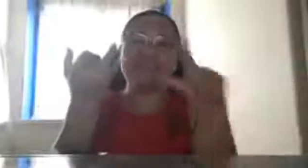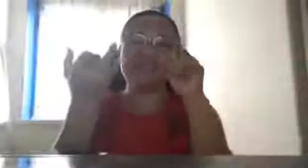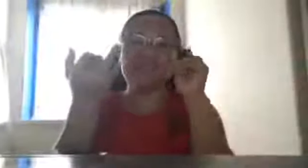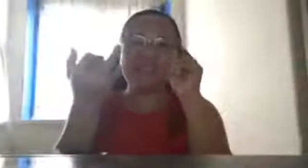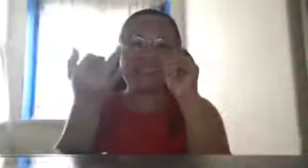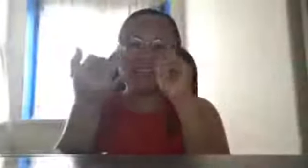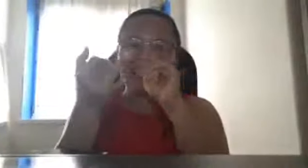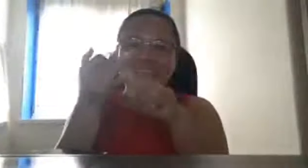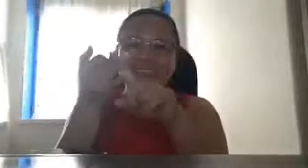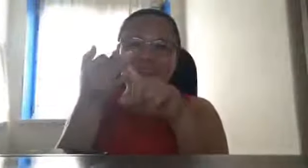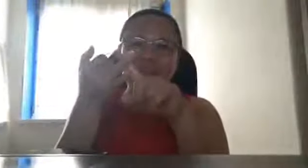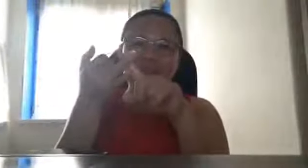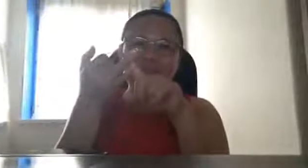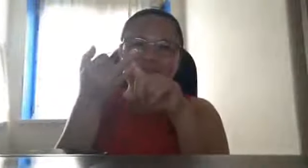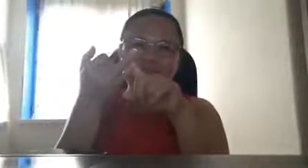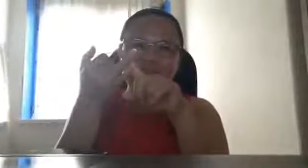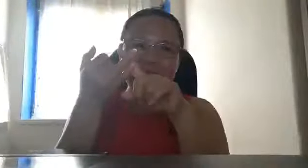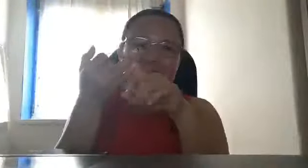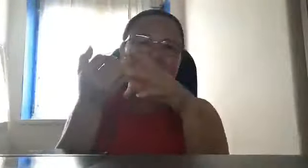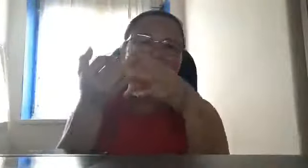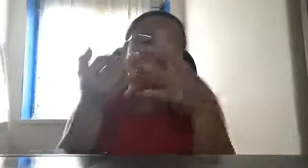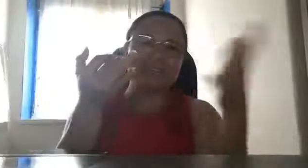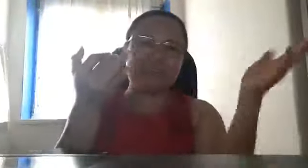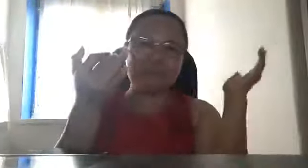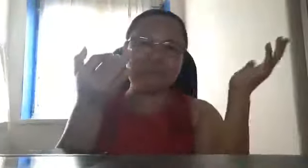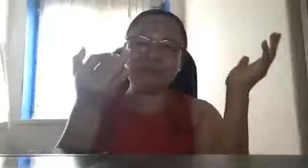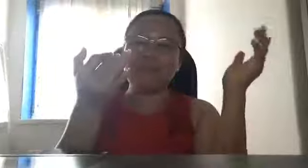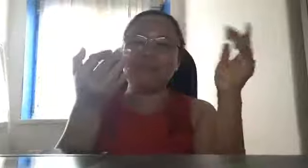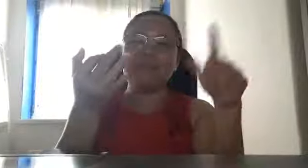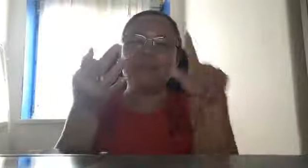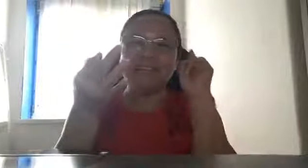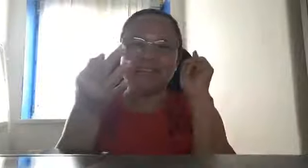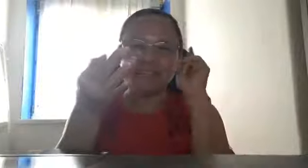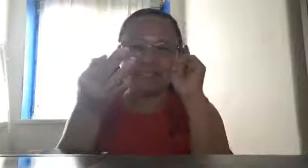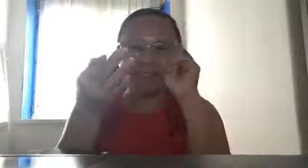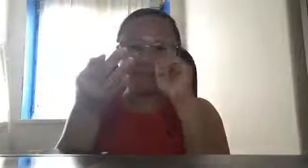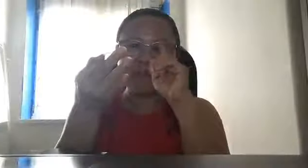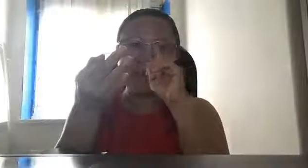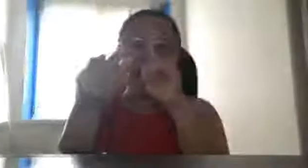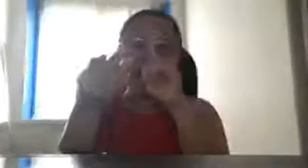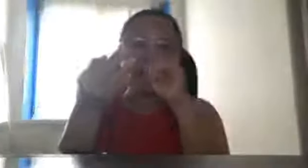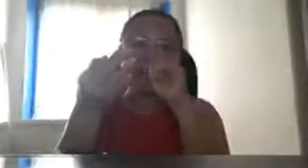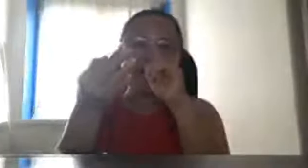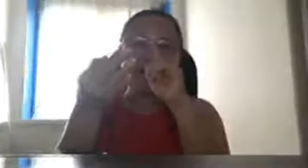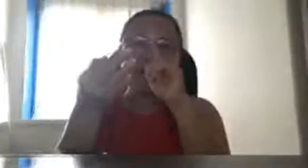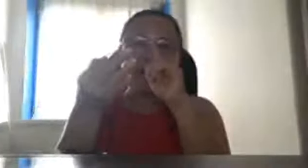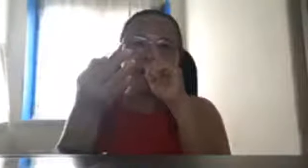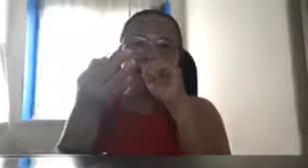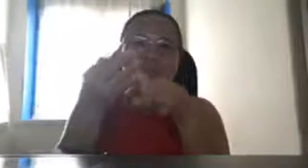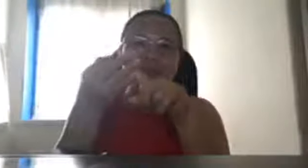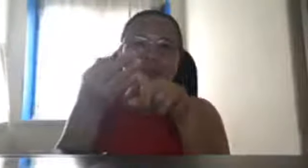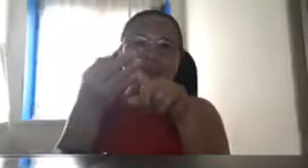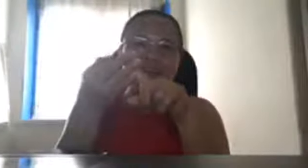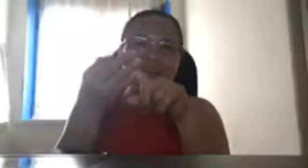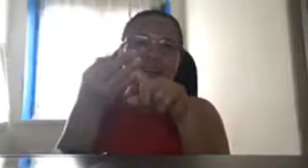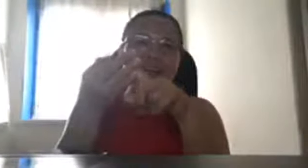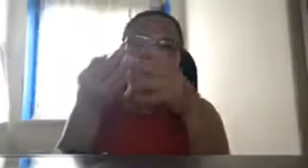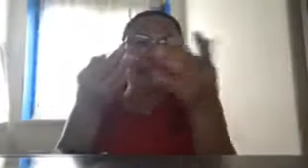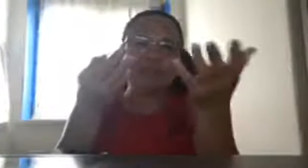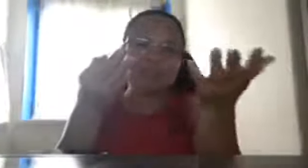lahat ng nasa gobyerno na basura eh tatapon ko lahat ng mga basura na